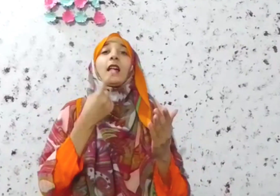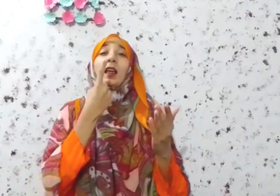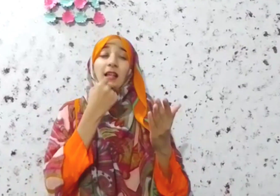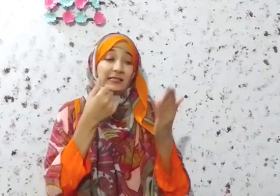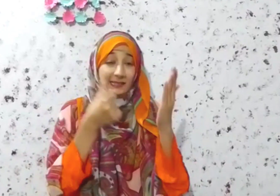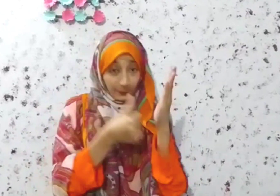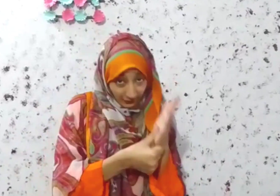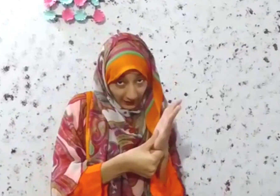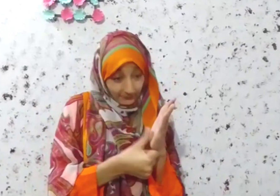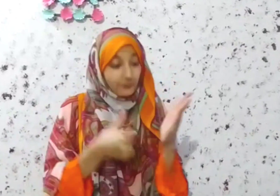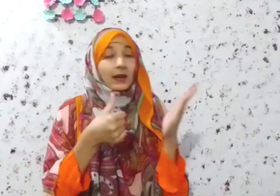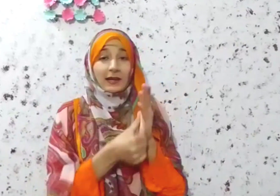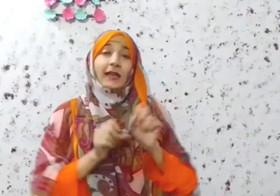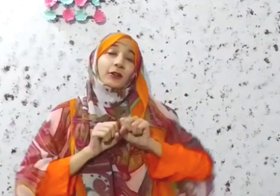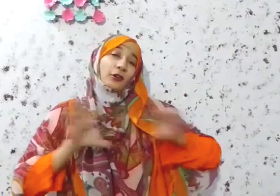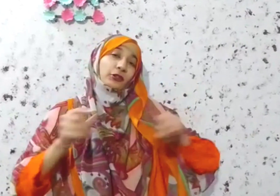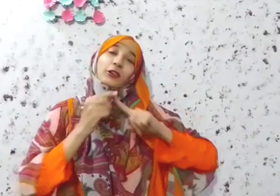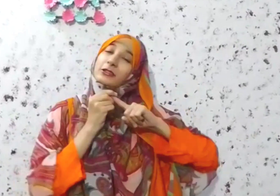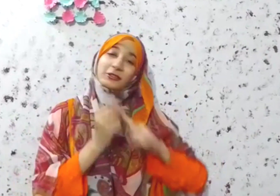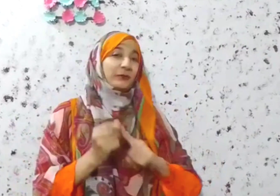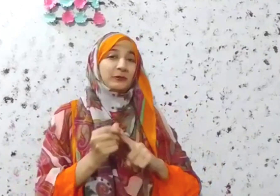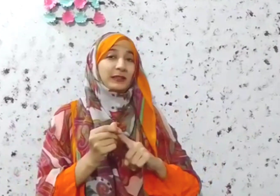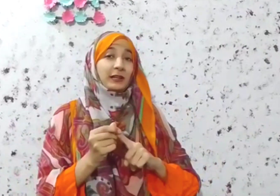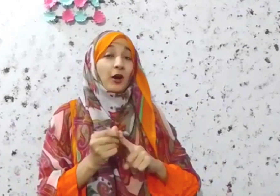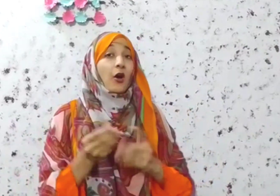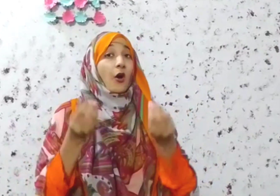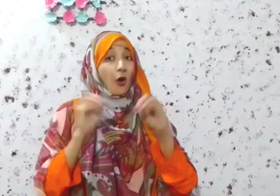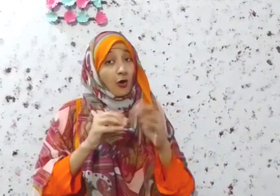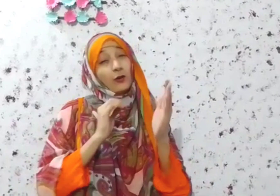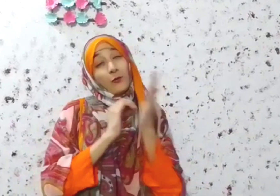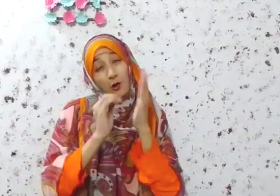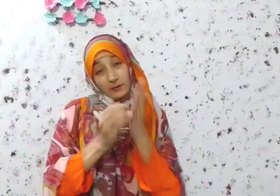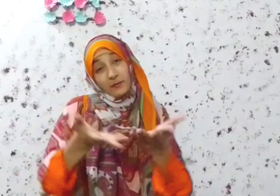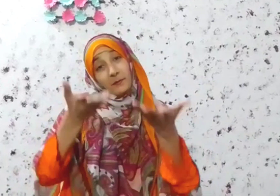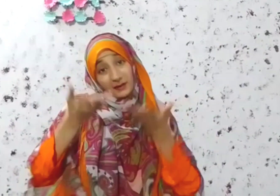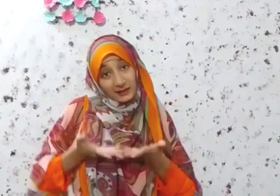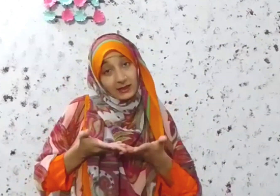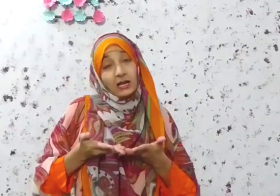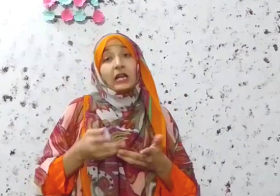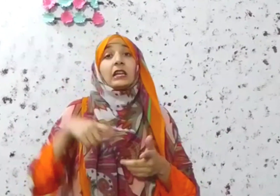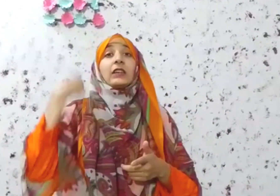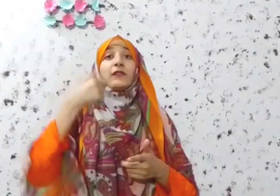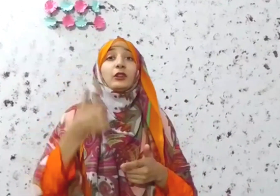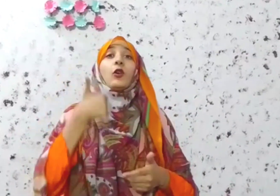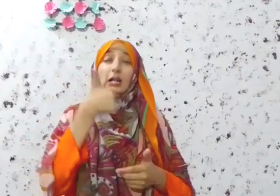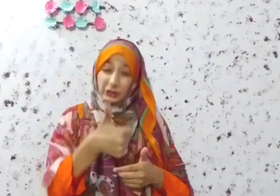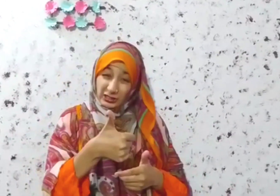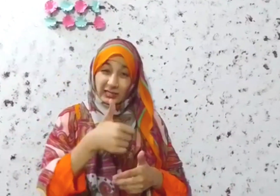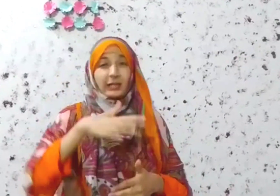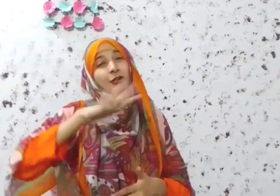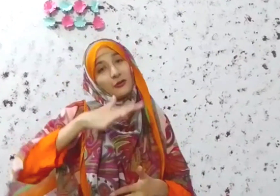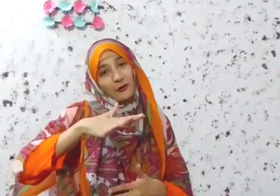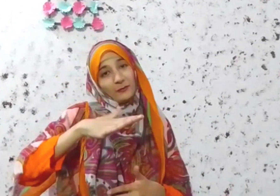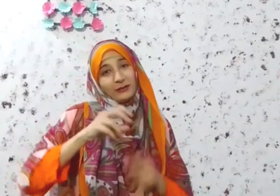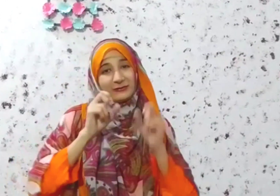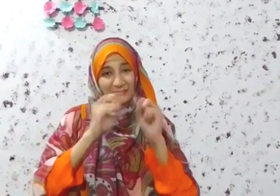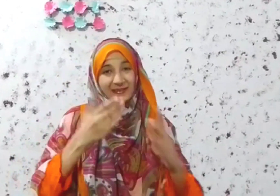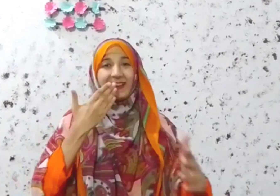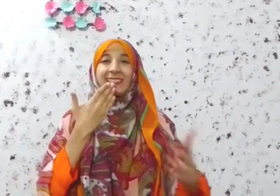सब्स्ट्राइब, लाइक और शेर जिर्वल करें और कॉमें बताईगा कि वीडियो अच्छी लगी कि या नॉर्मल, ओके,